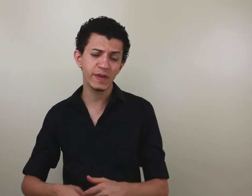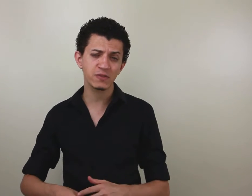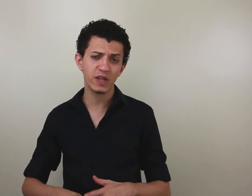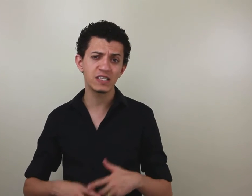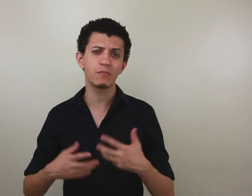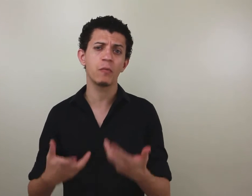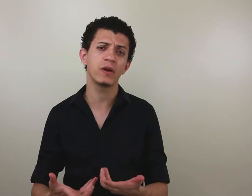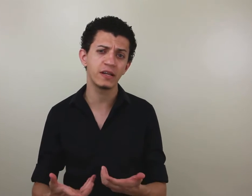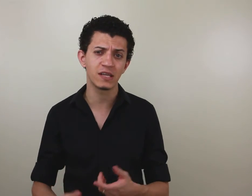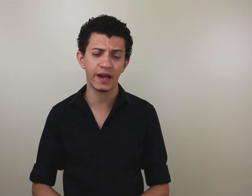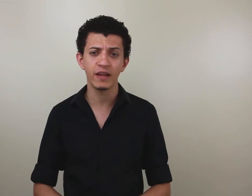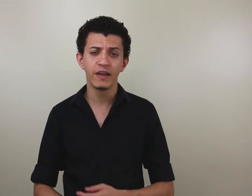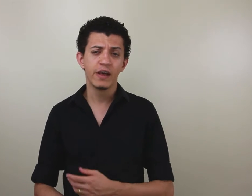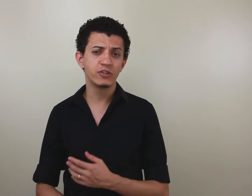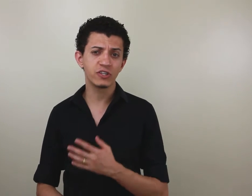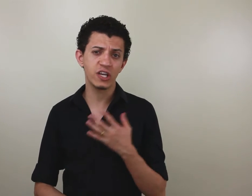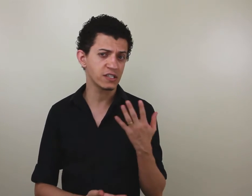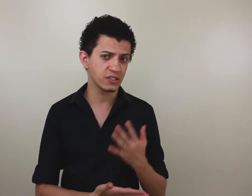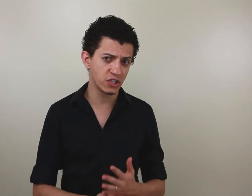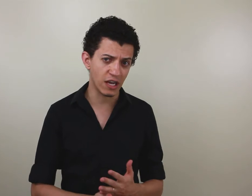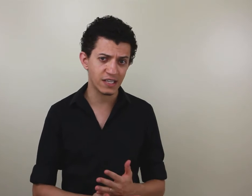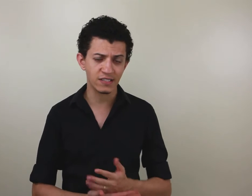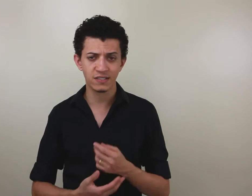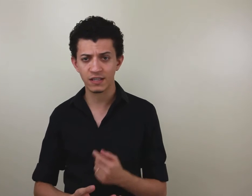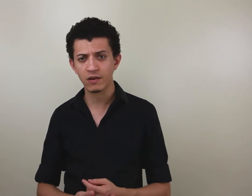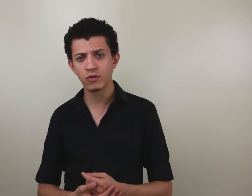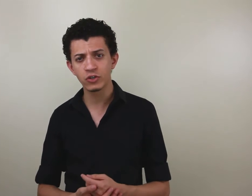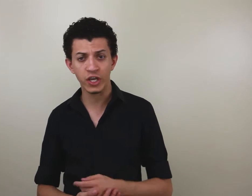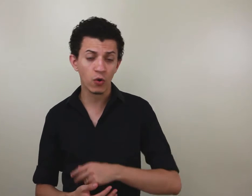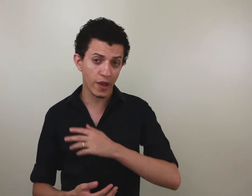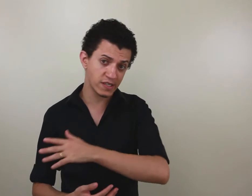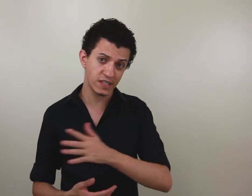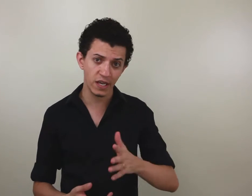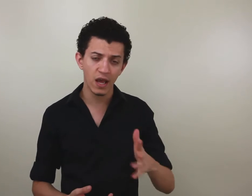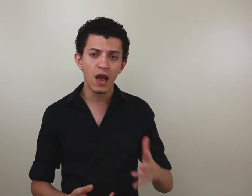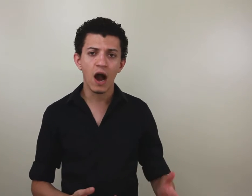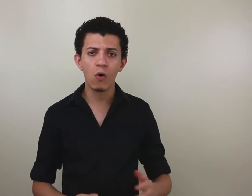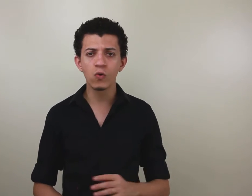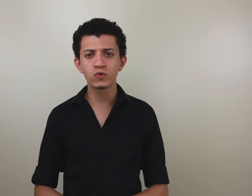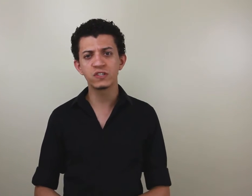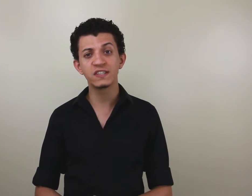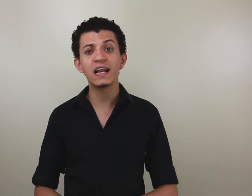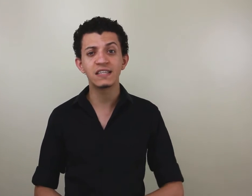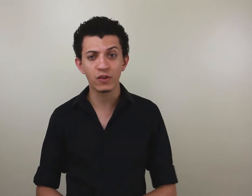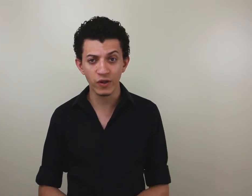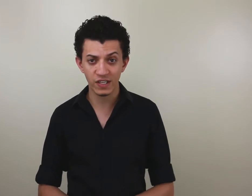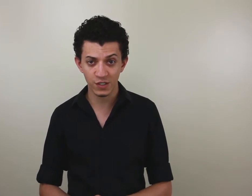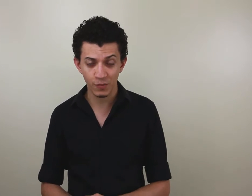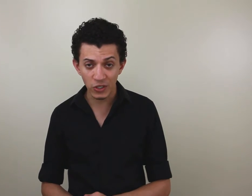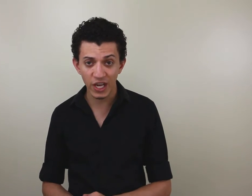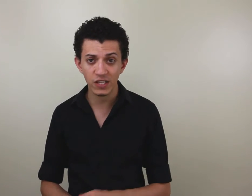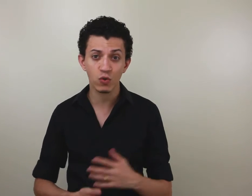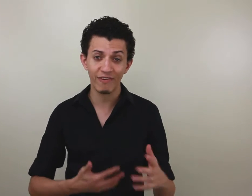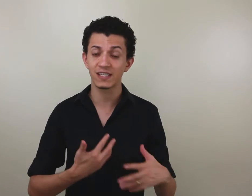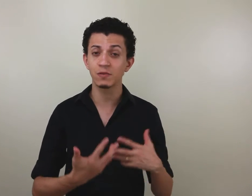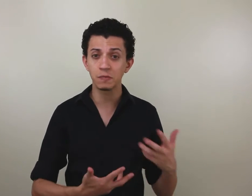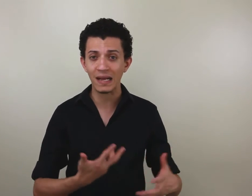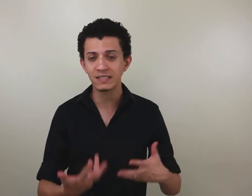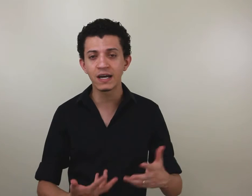mesmo deles se popularizarem, eu já tinha tido acesso a essa tecnologia, conheci alguns dos idealizadores desses projetos, conversamos bastante